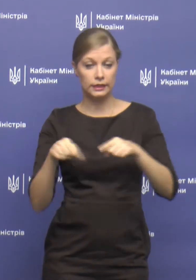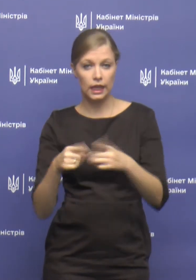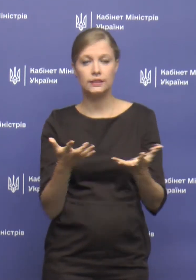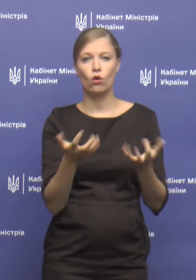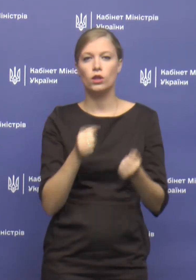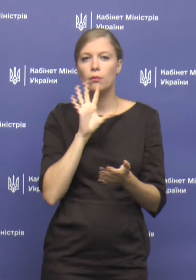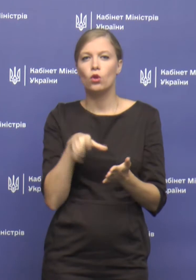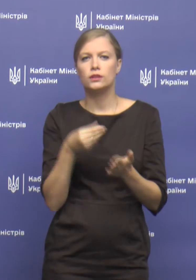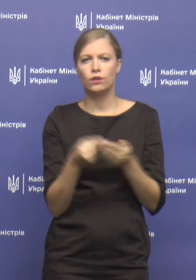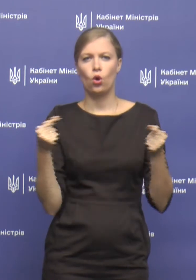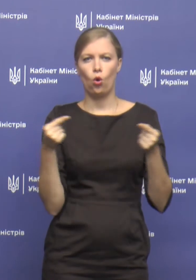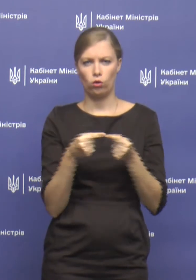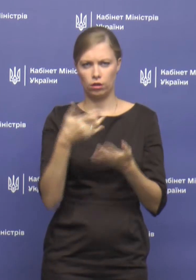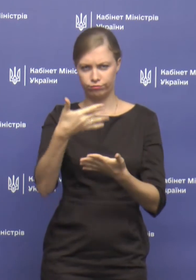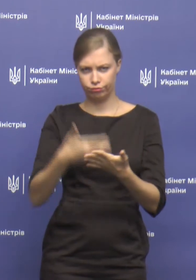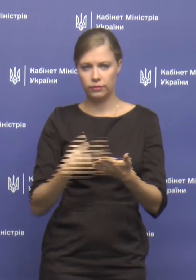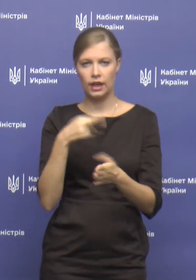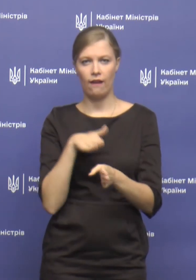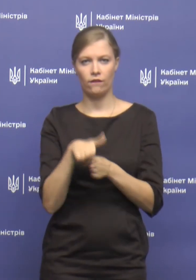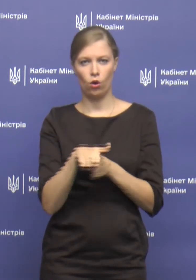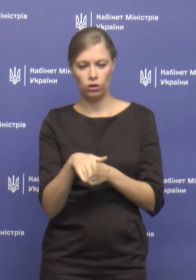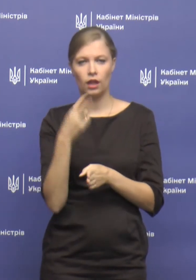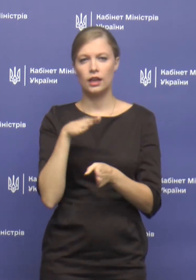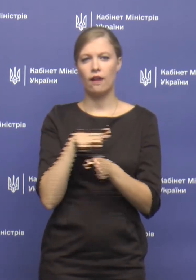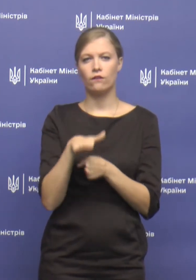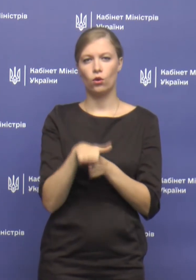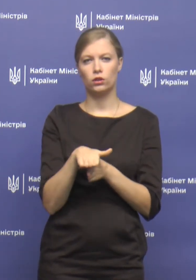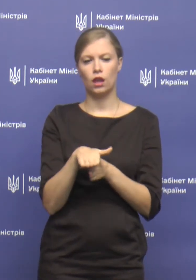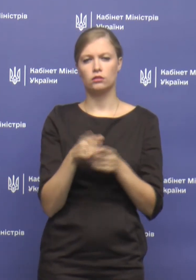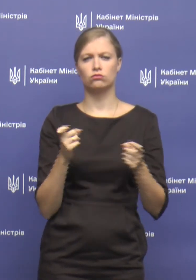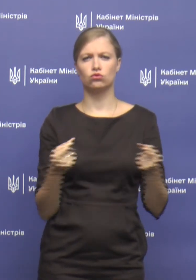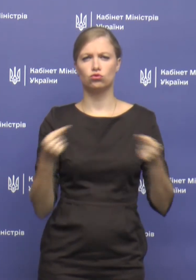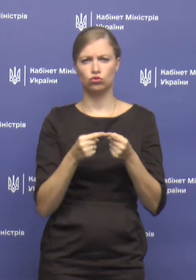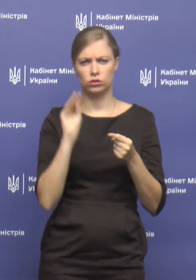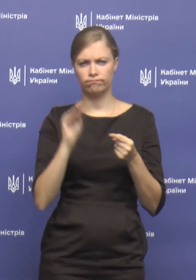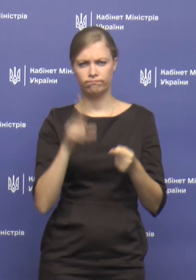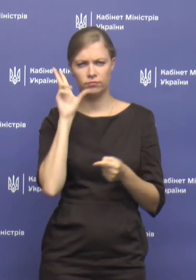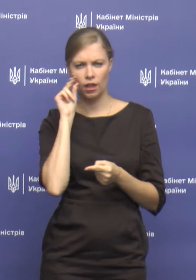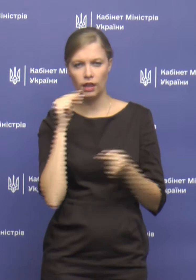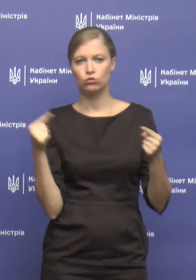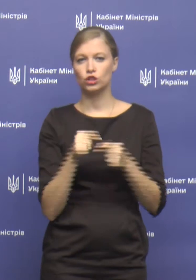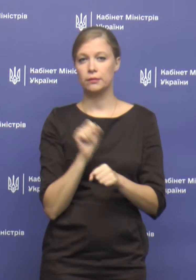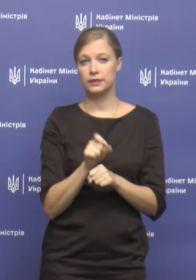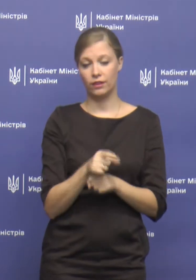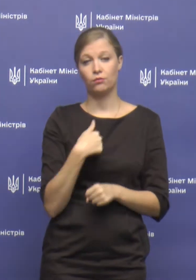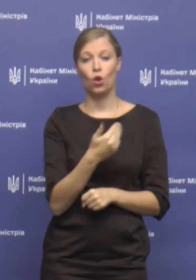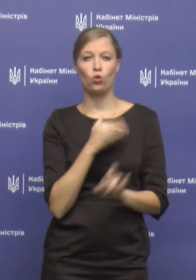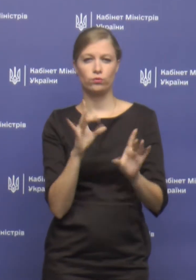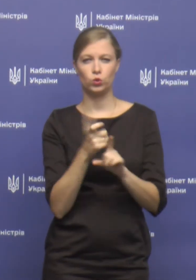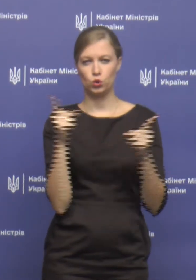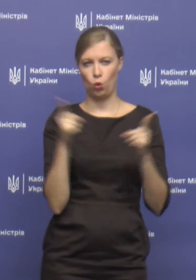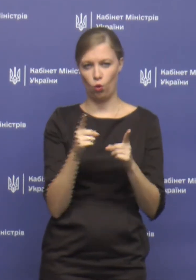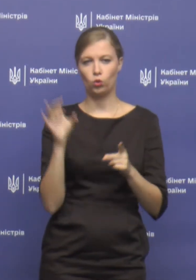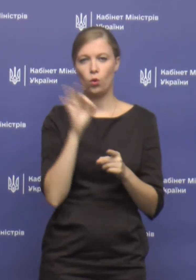свій конкретний КПА для виконання його з чіткими датами, з чіткими завданнями. Я хочу розказати дуже